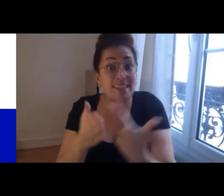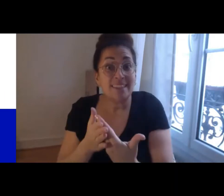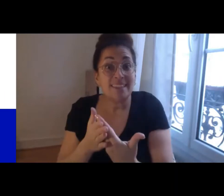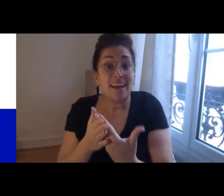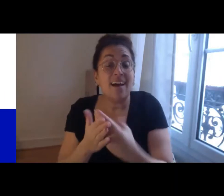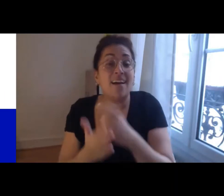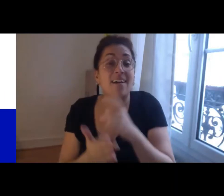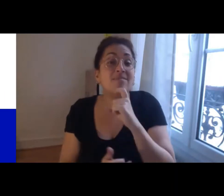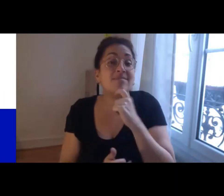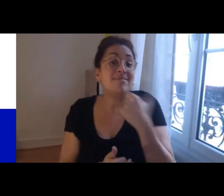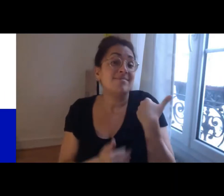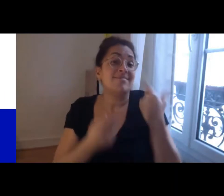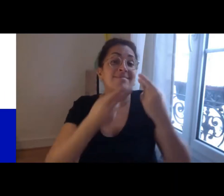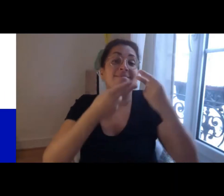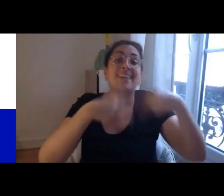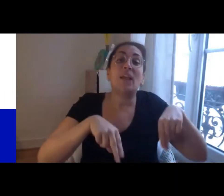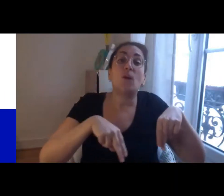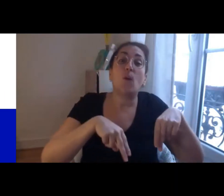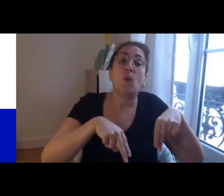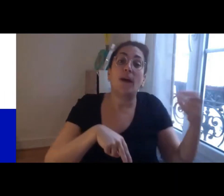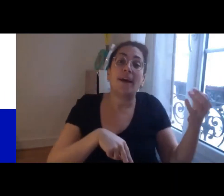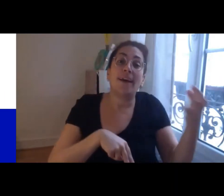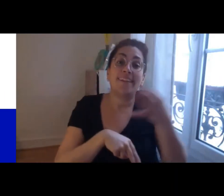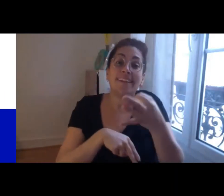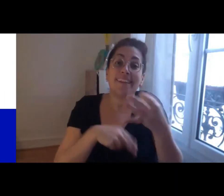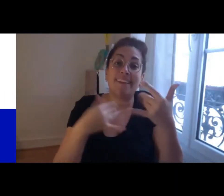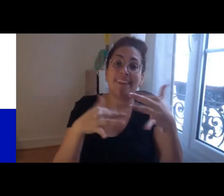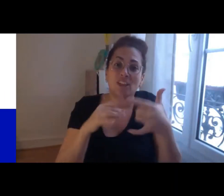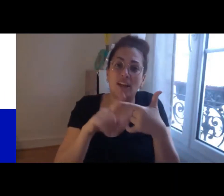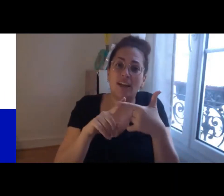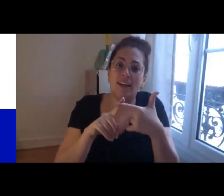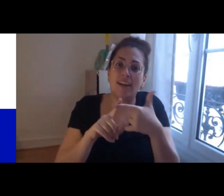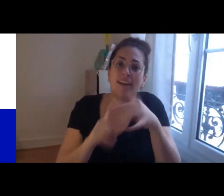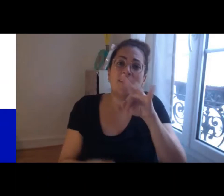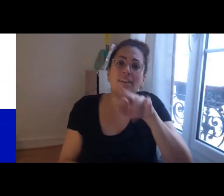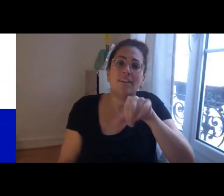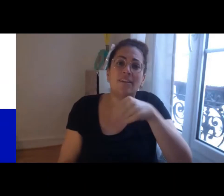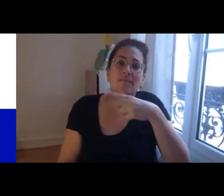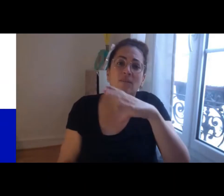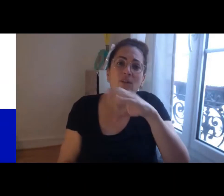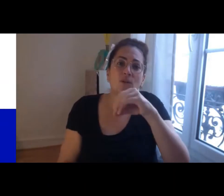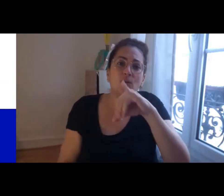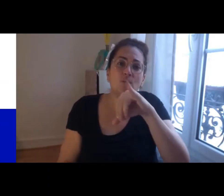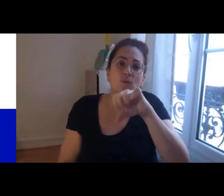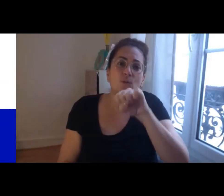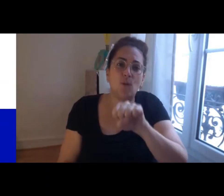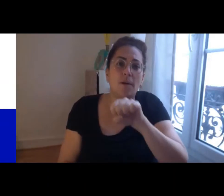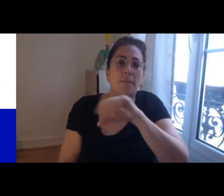Philippe Chervin en introduction mais aussi précisait également François Martinez c'est que au fond